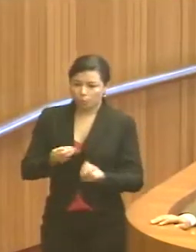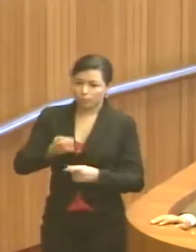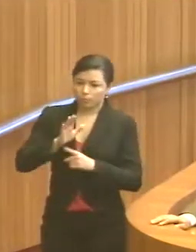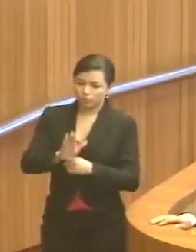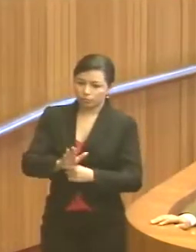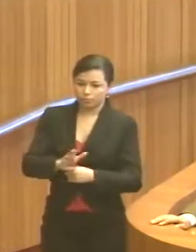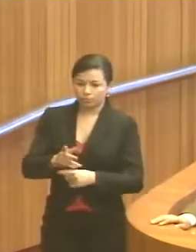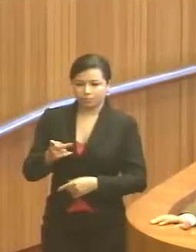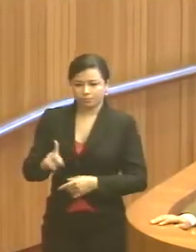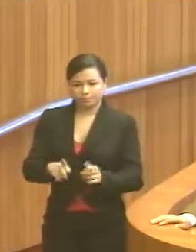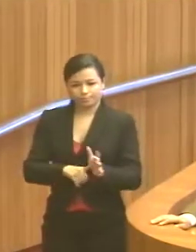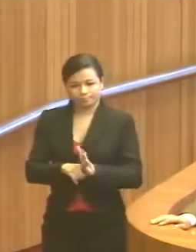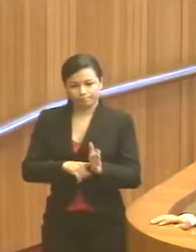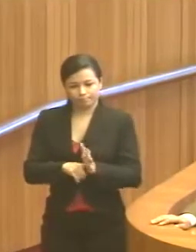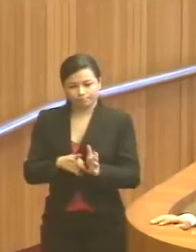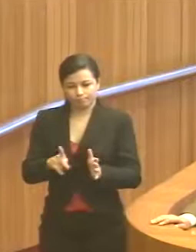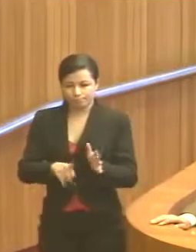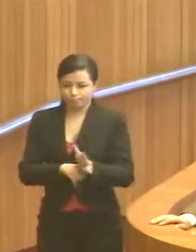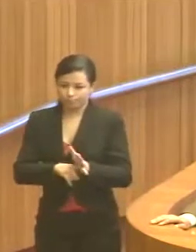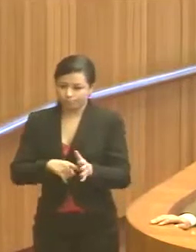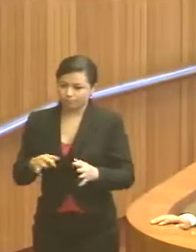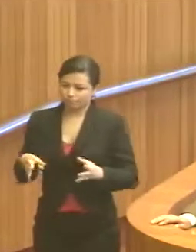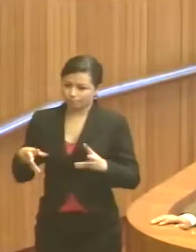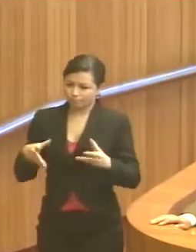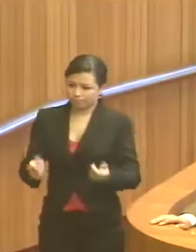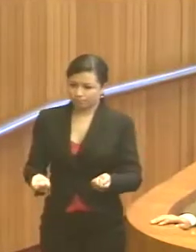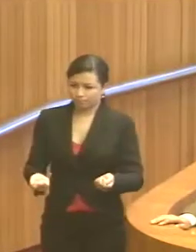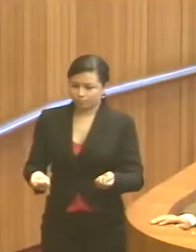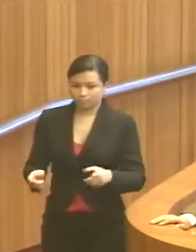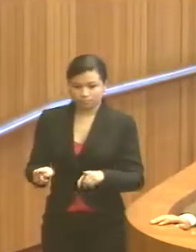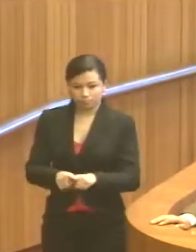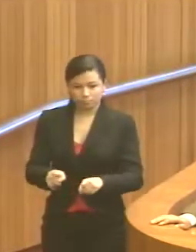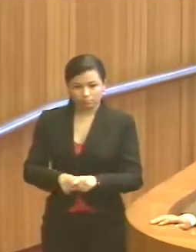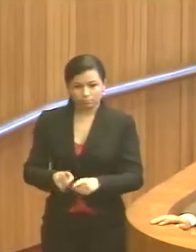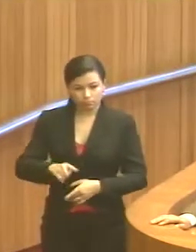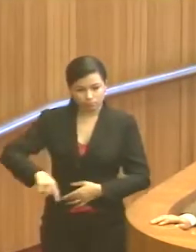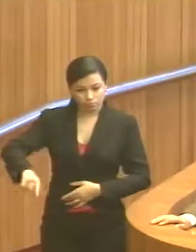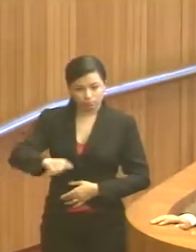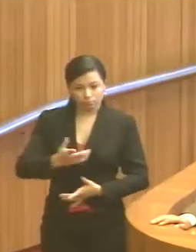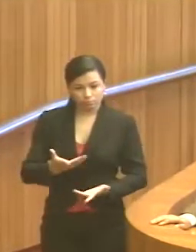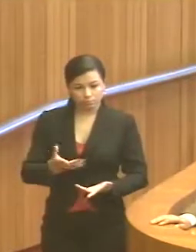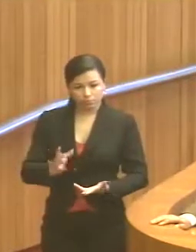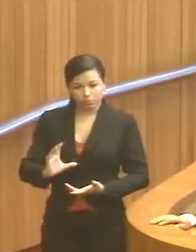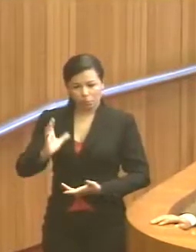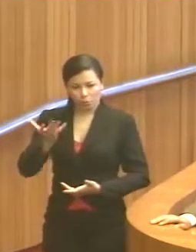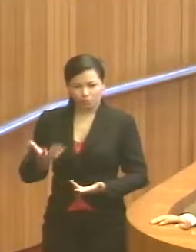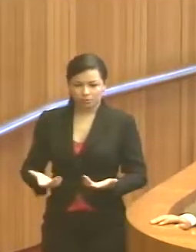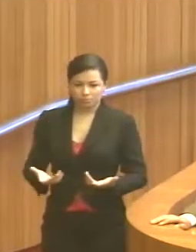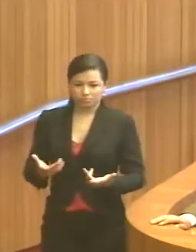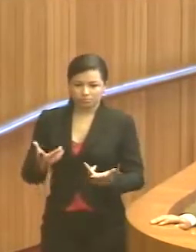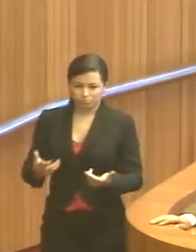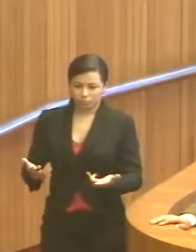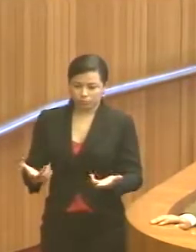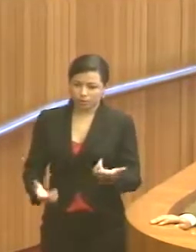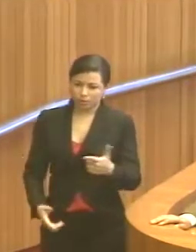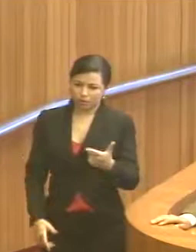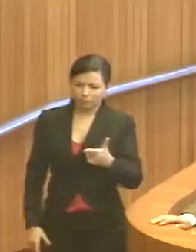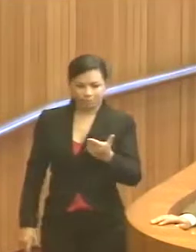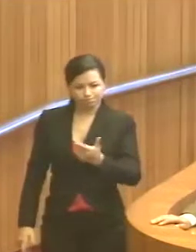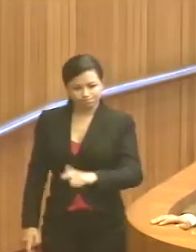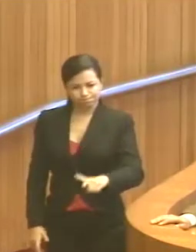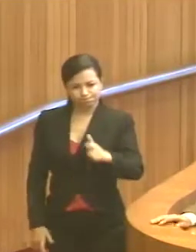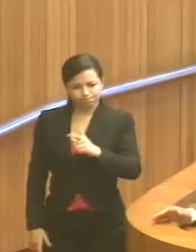contribuir para essa análise, para essa investigação e para que esse tipo de episódio não se